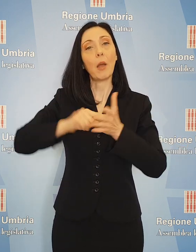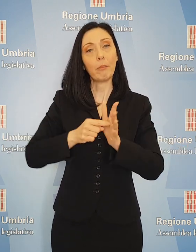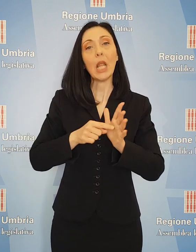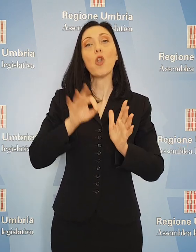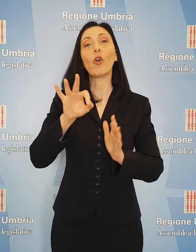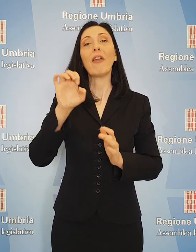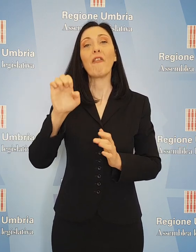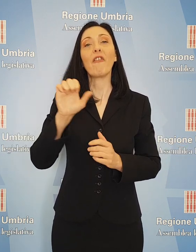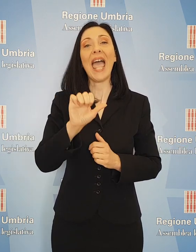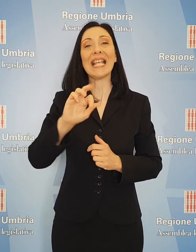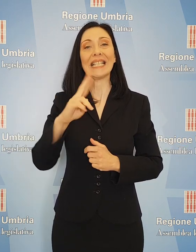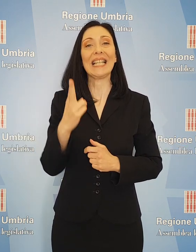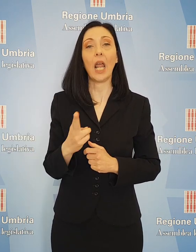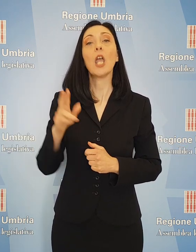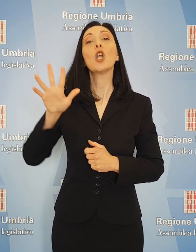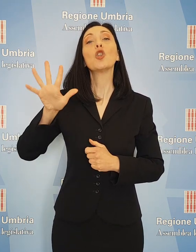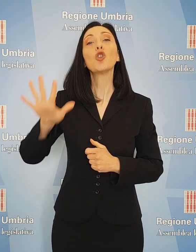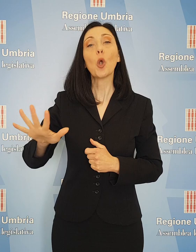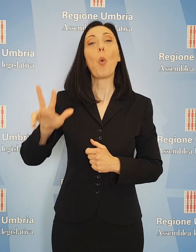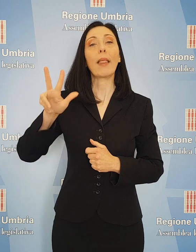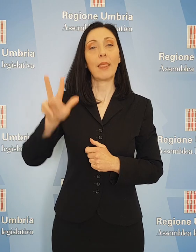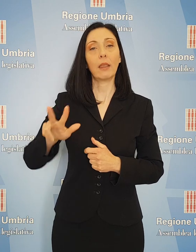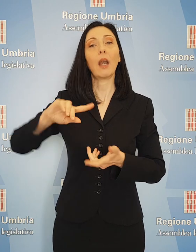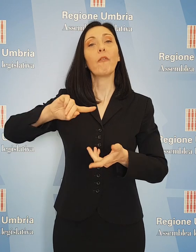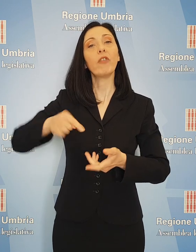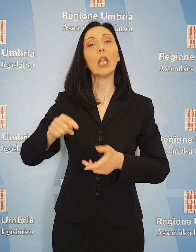e 53,9 milioni di euro dall'FSE.